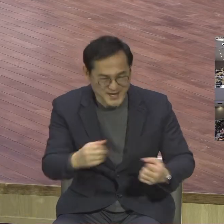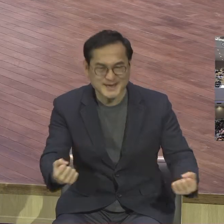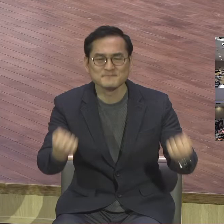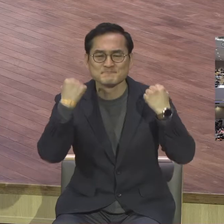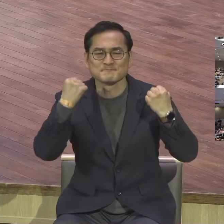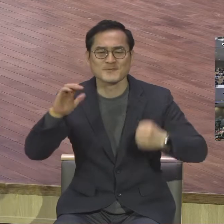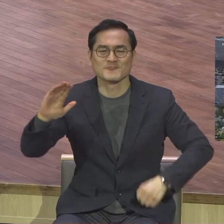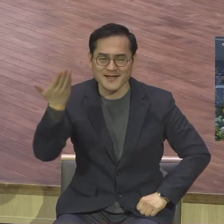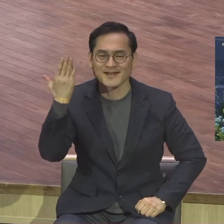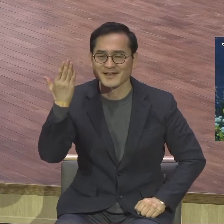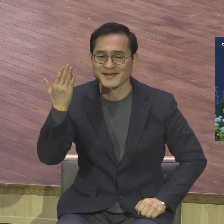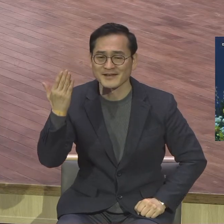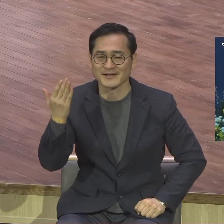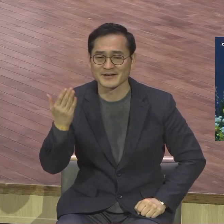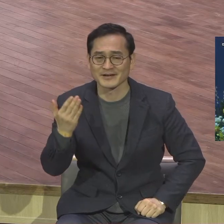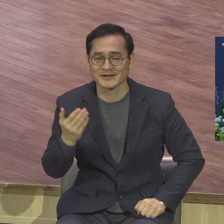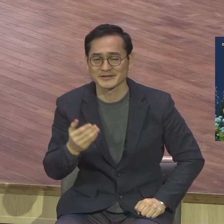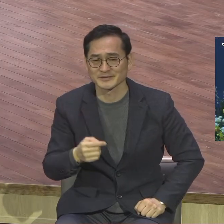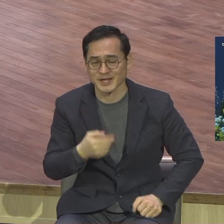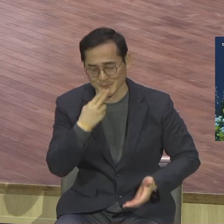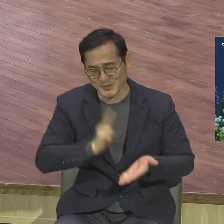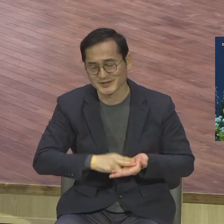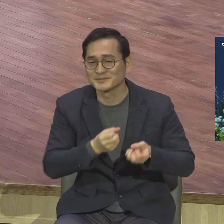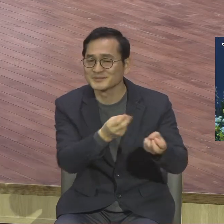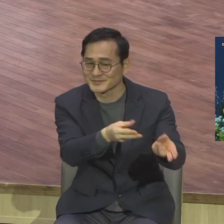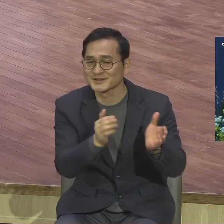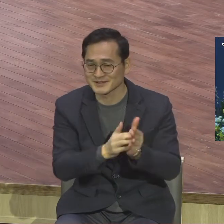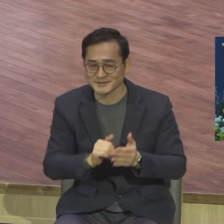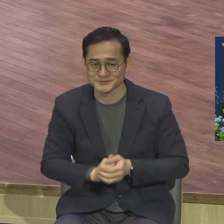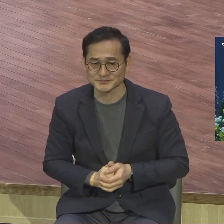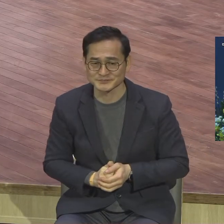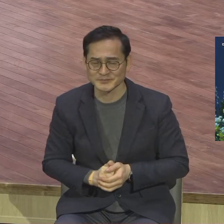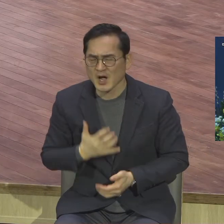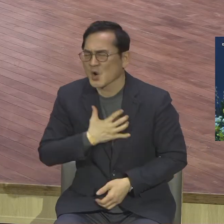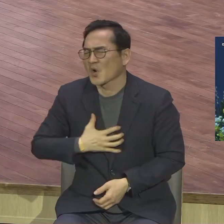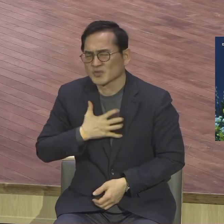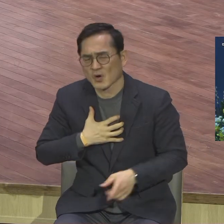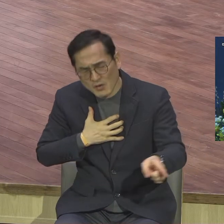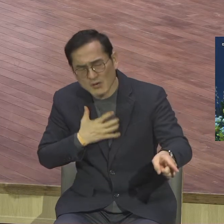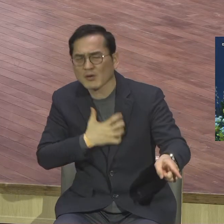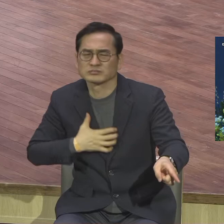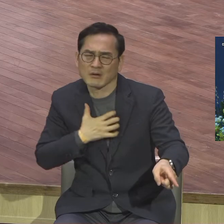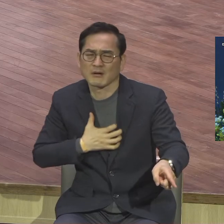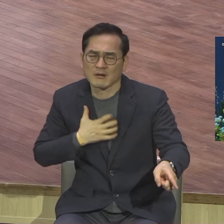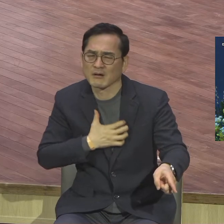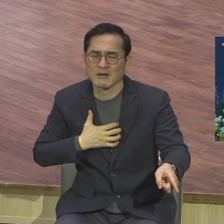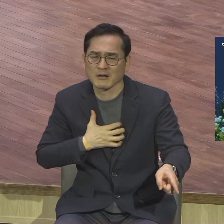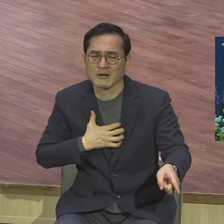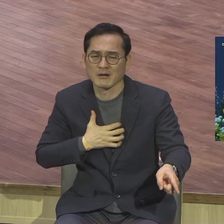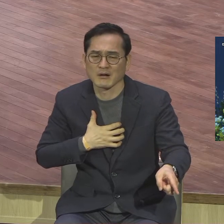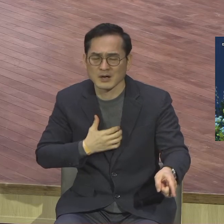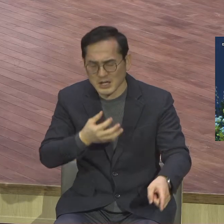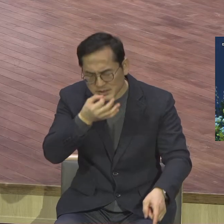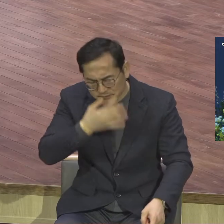바울이 우려했던 바와는 달리 대사님과 교회의 성도들이 궁핍과 환란 가운데서도